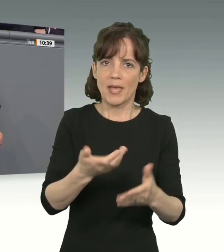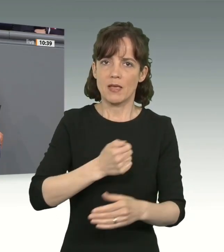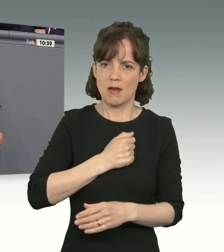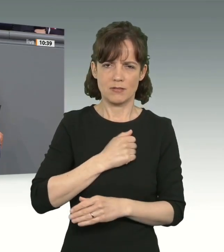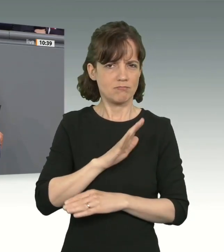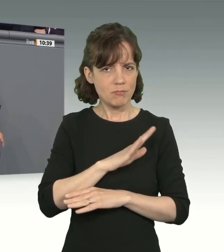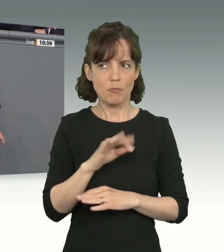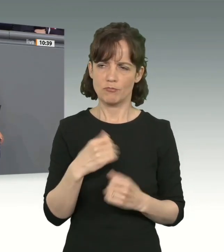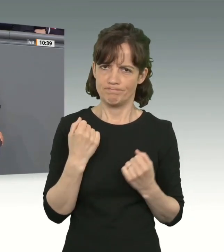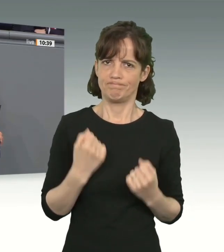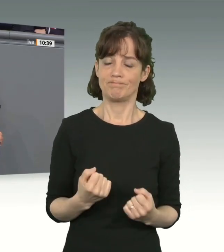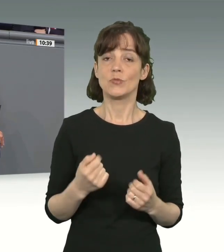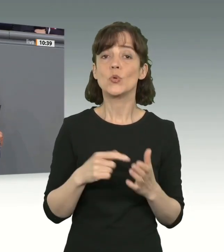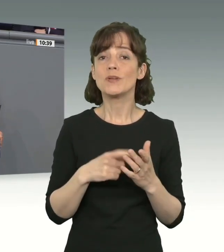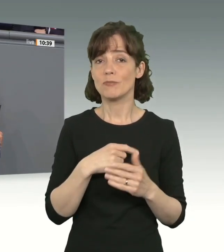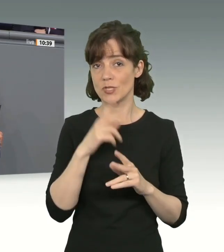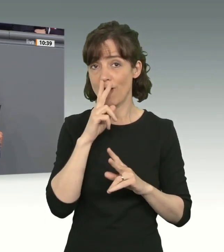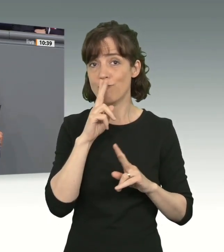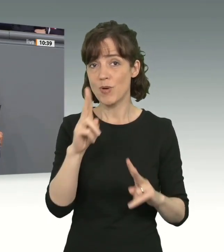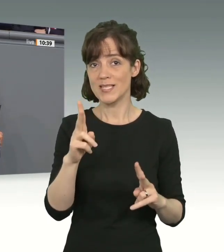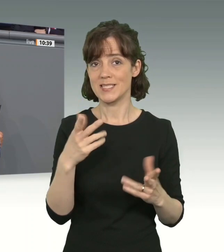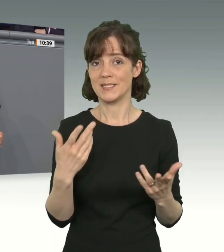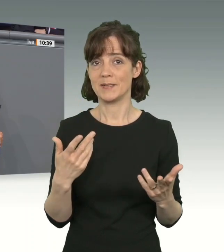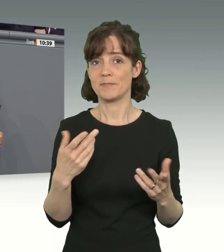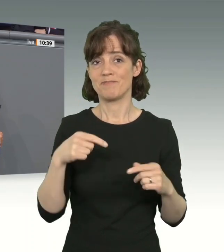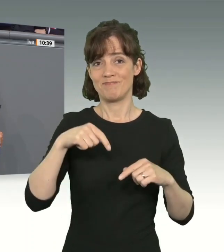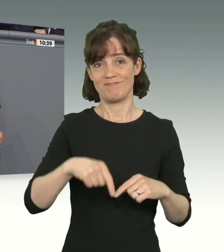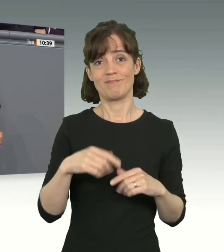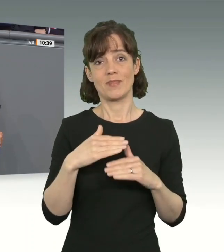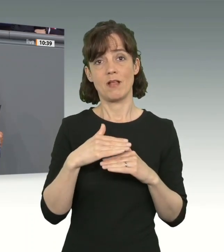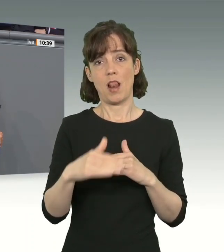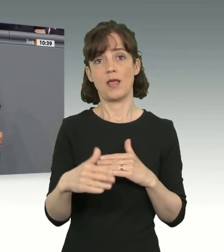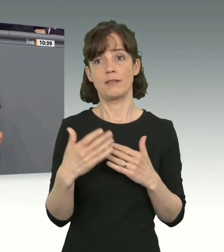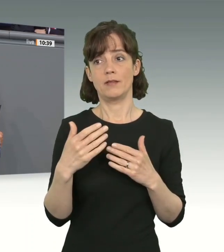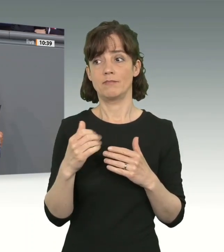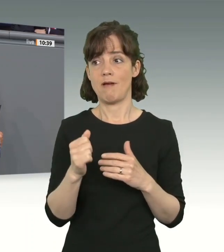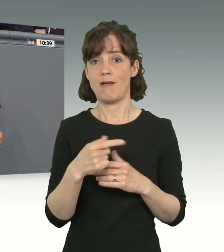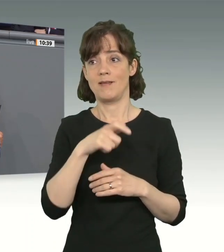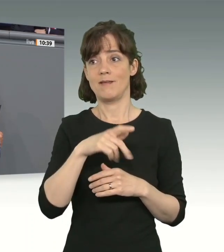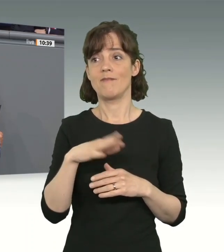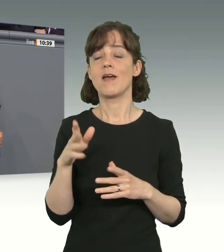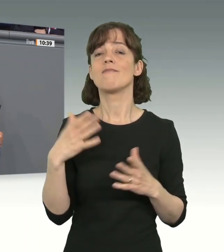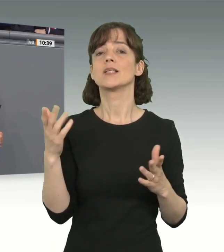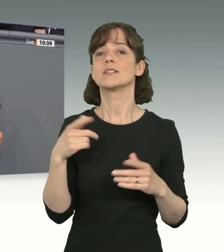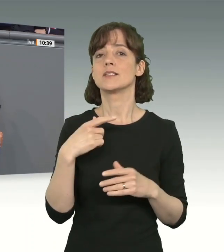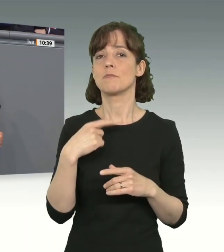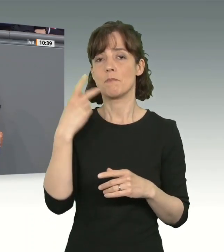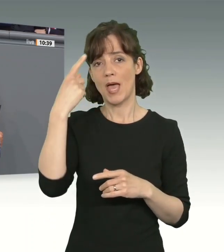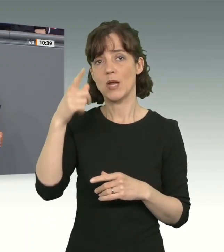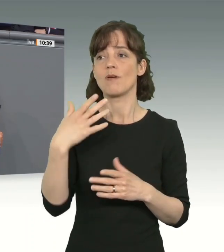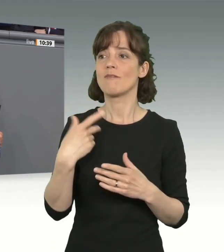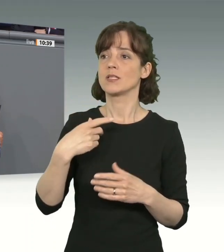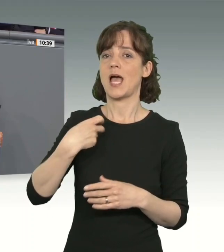müssen mittlerweile aufpassen, welches Lied einige in diesem Land in diesen Tagen singen und mit wem sie sich politisch gemein machen.